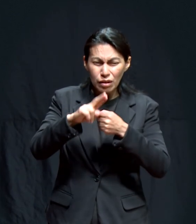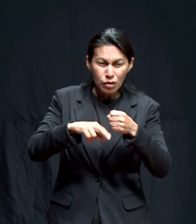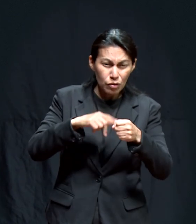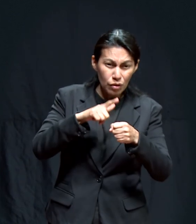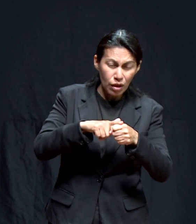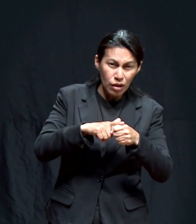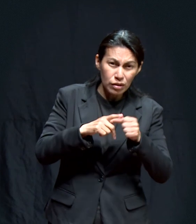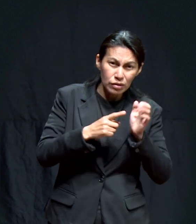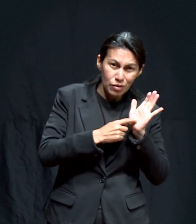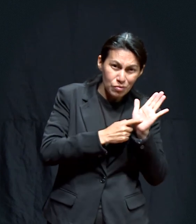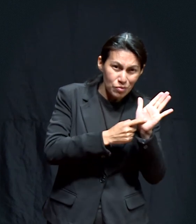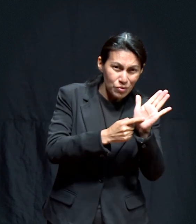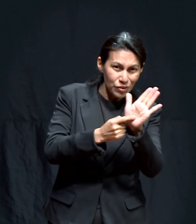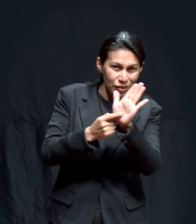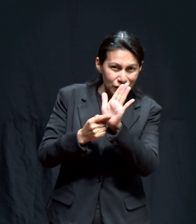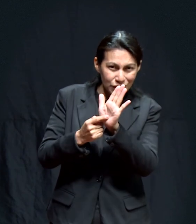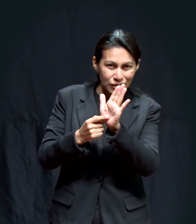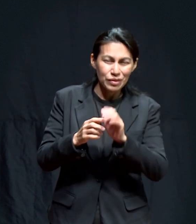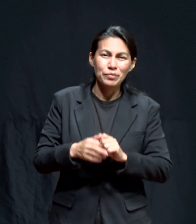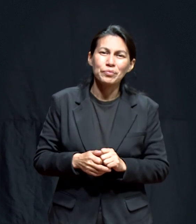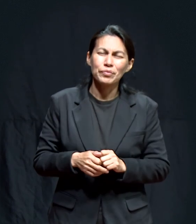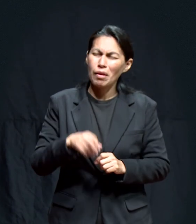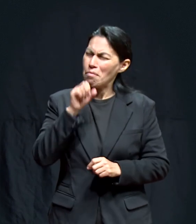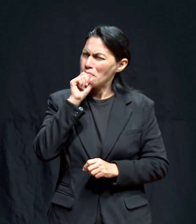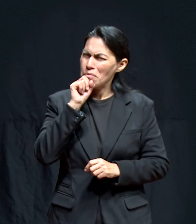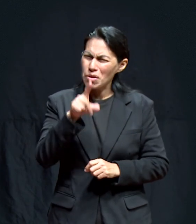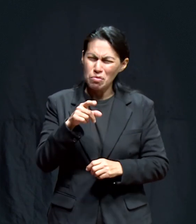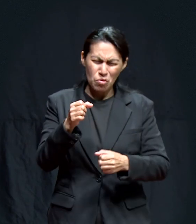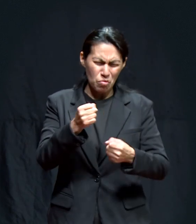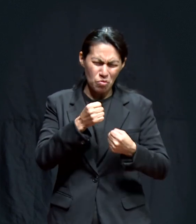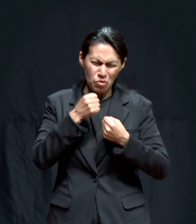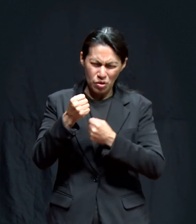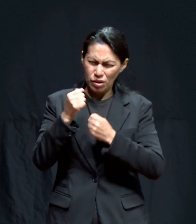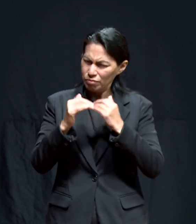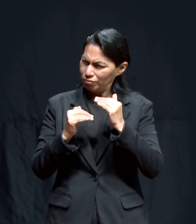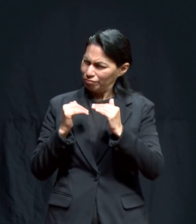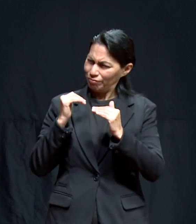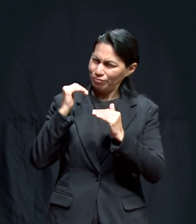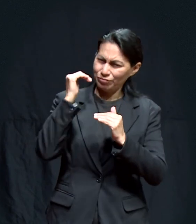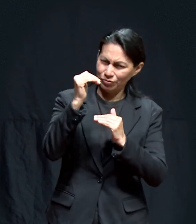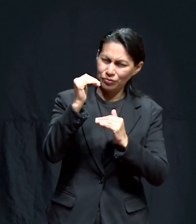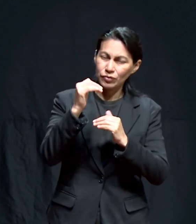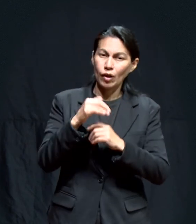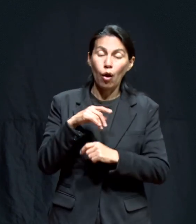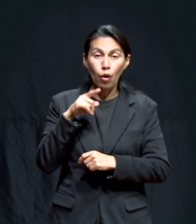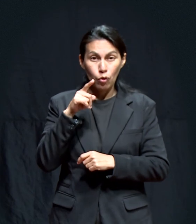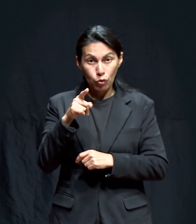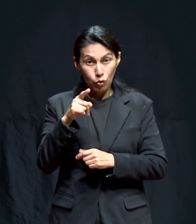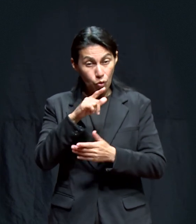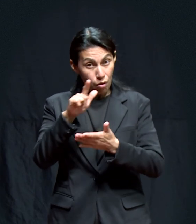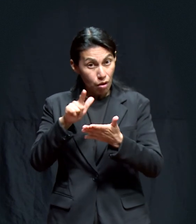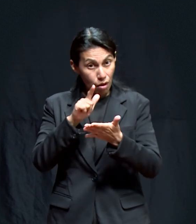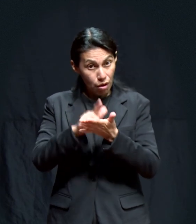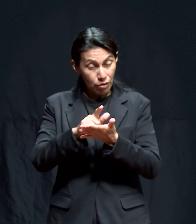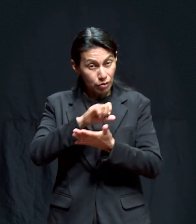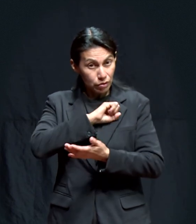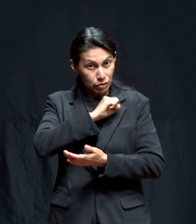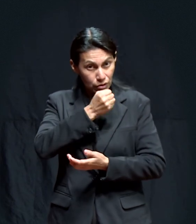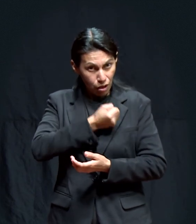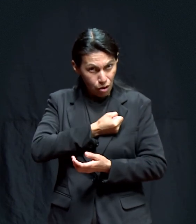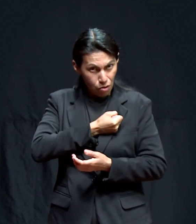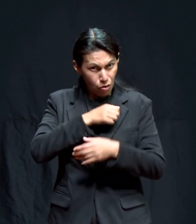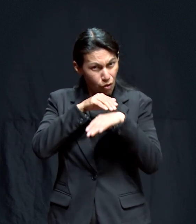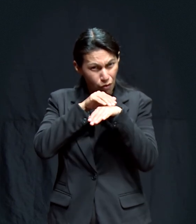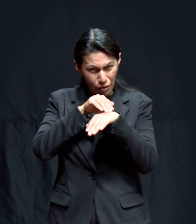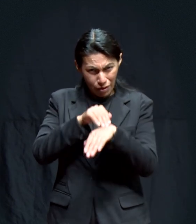poder A través De la naturaleza Y ese es El mismo poder Sobrenatural De Dios Si tú Obedeces